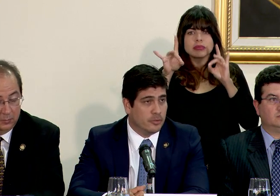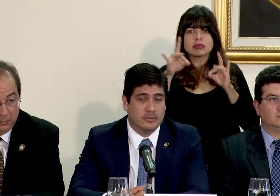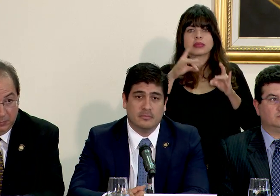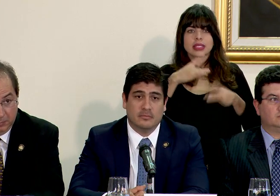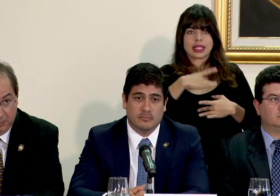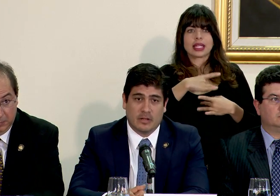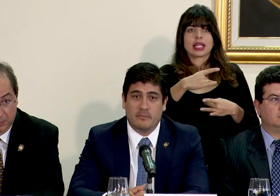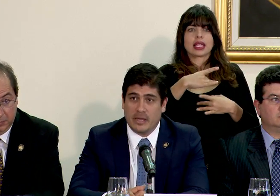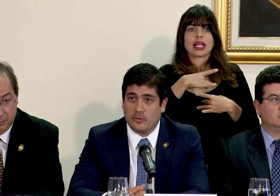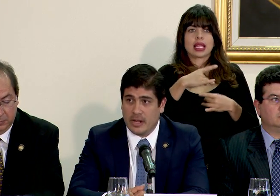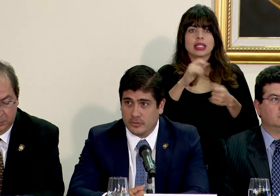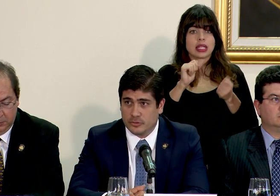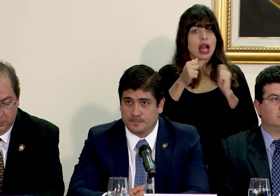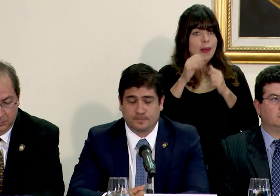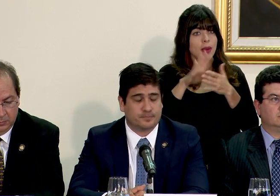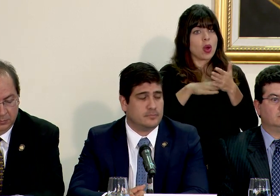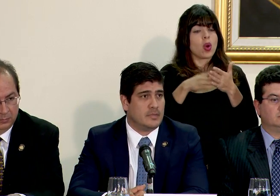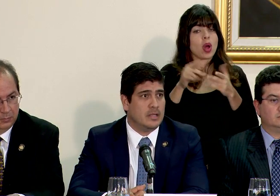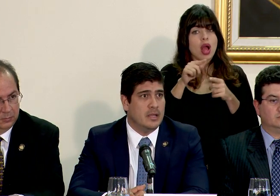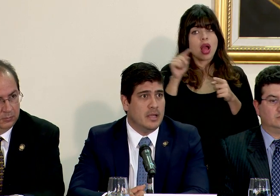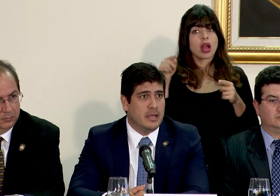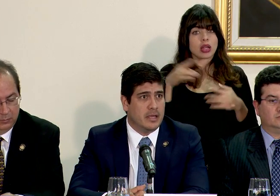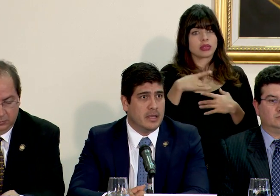por cambiar horarios.